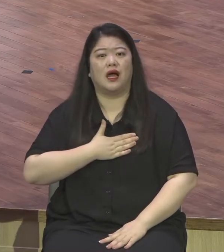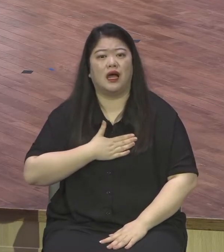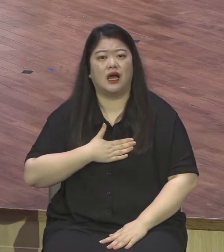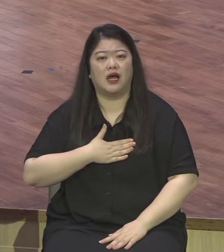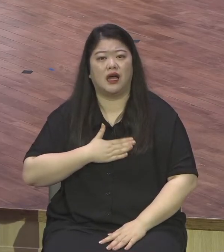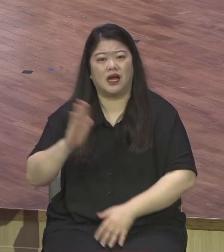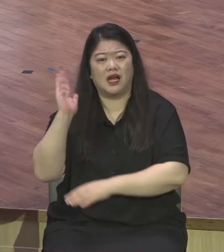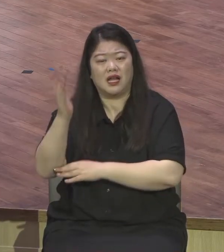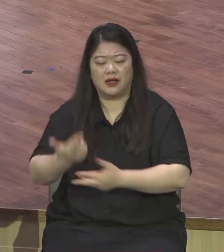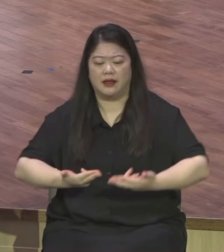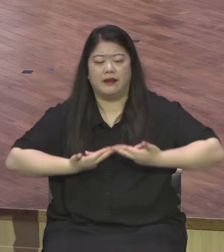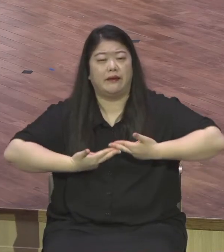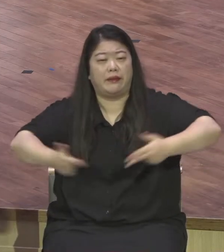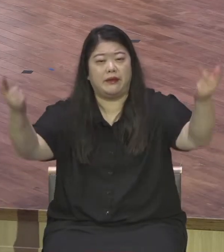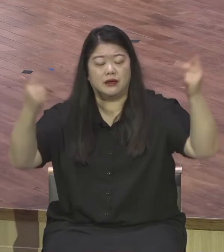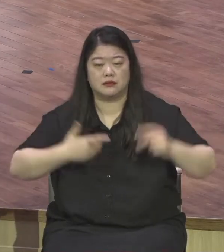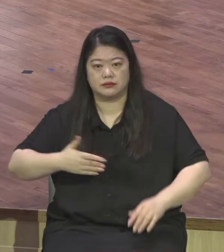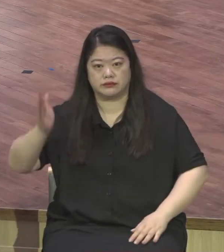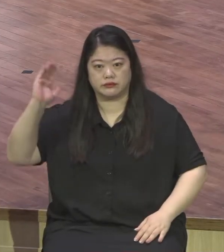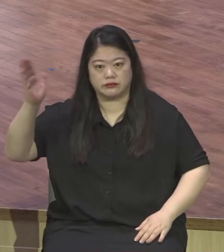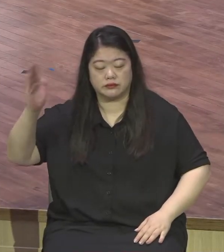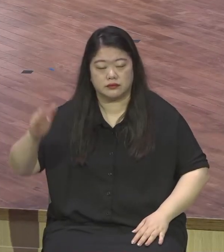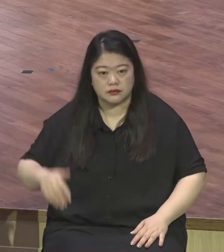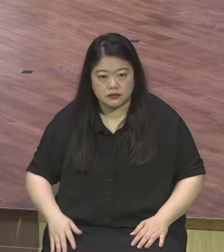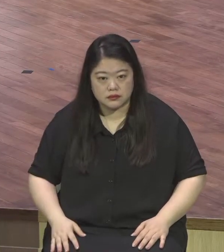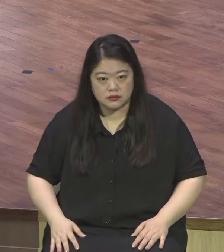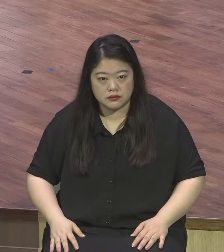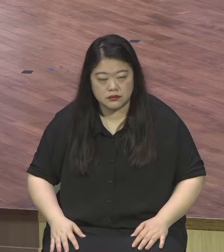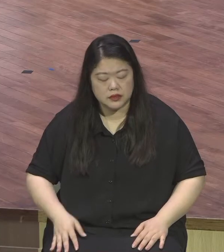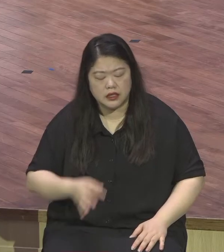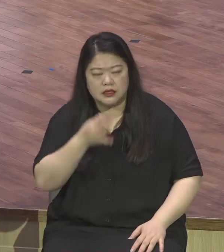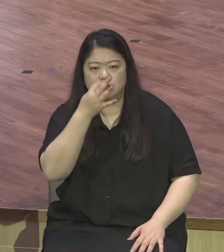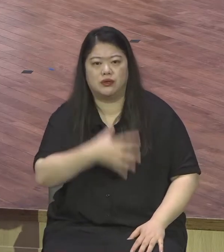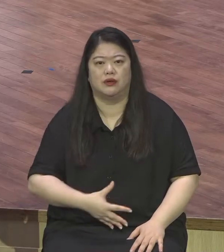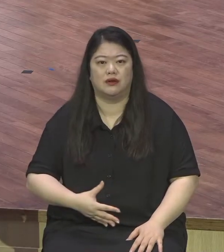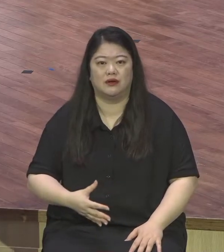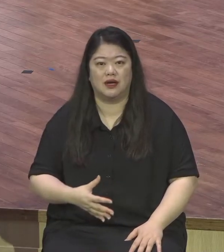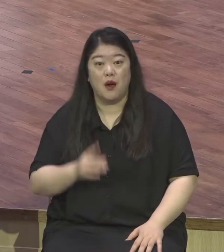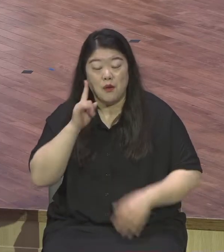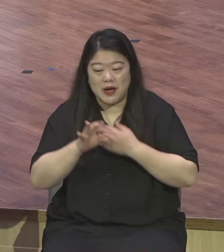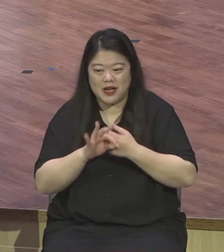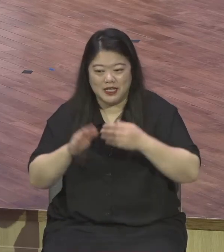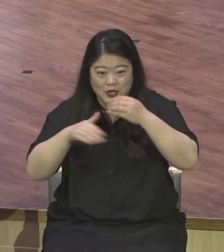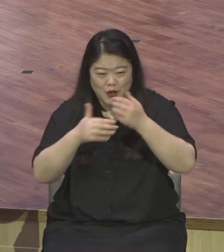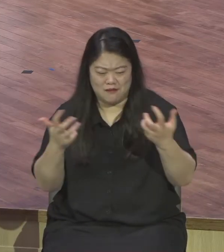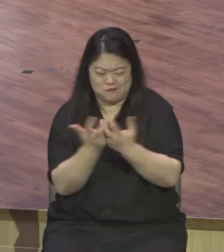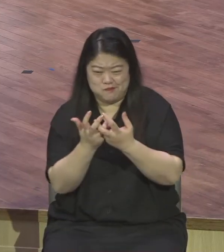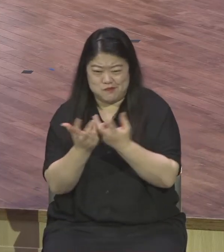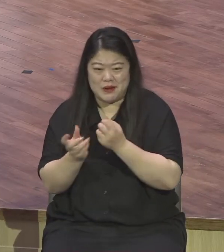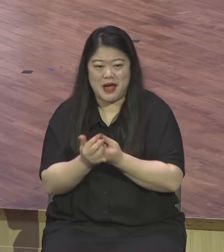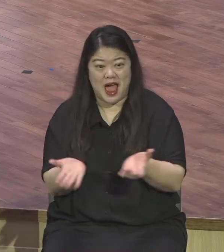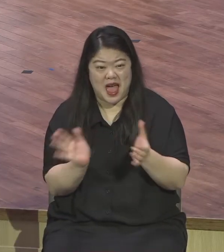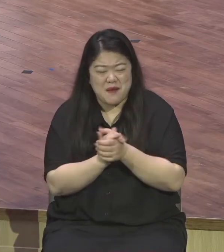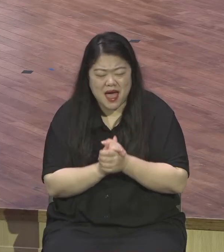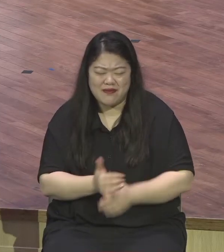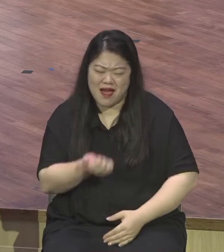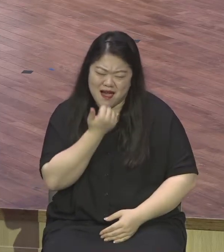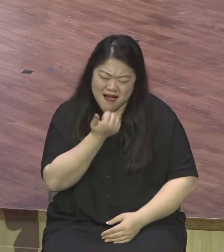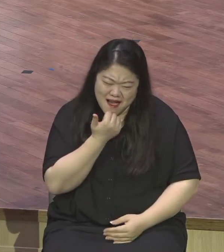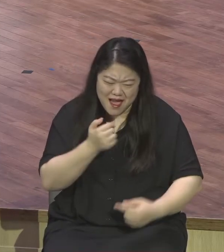여러분이라도 반응해야 돼요. 아멘? 아멘 할까 하세요. 입 딱 다물고 있지 말고 왜냐하면 온라인 예배드리는